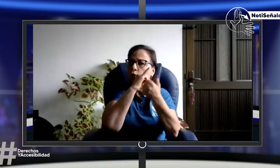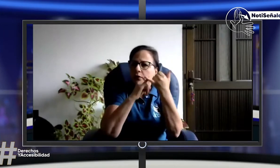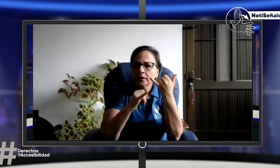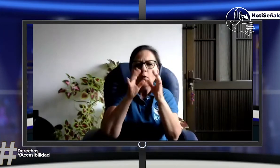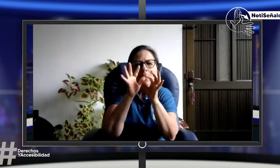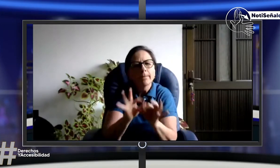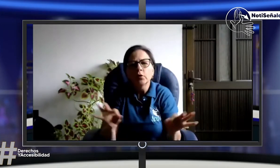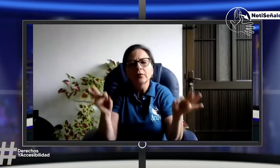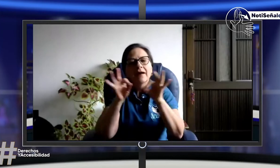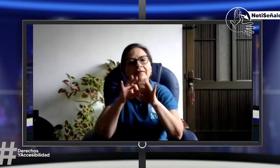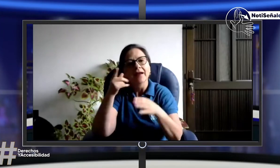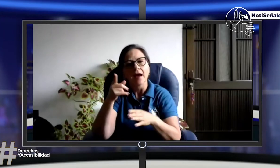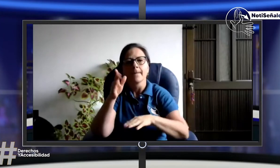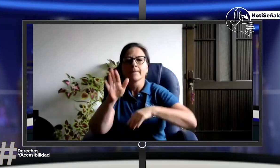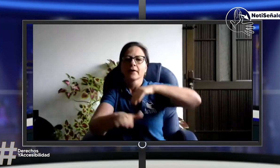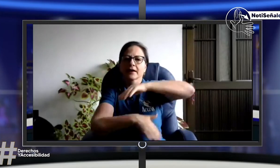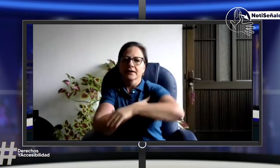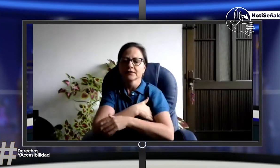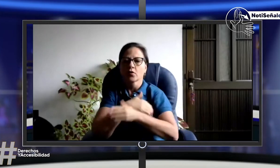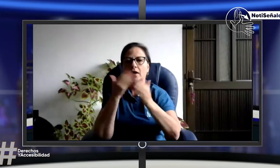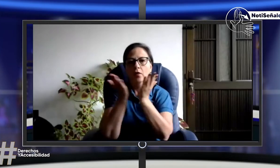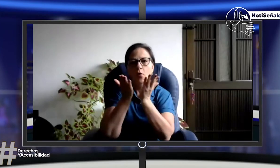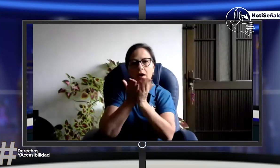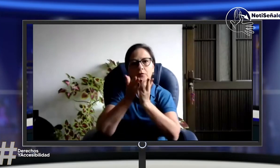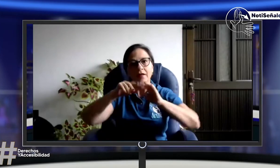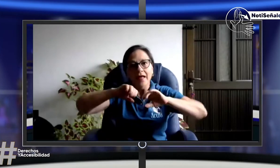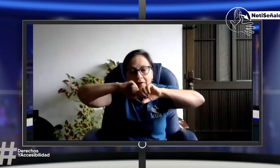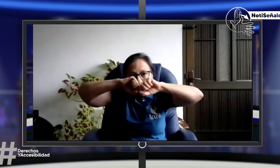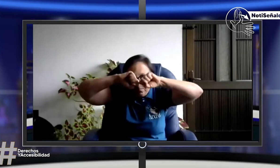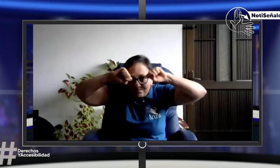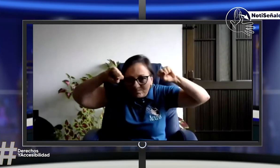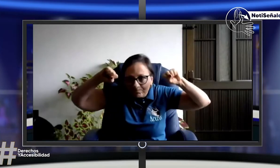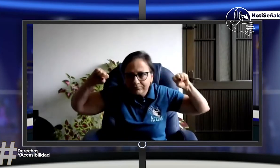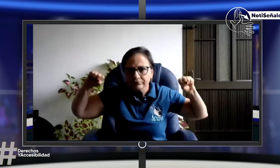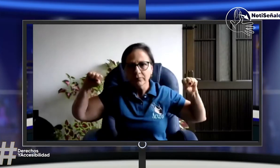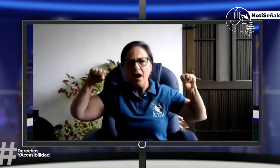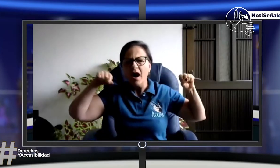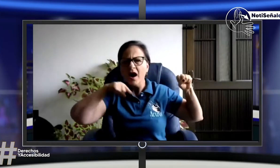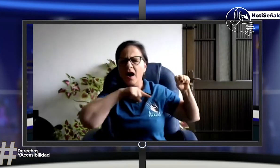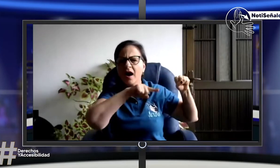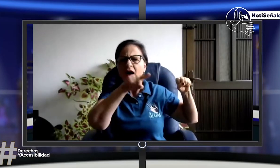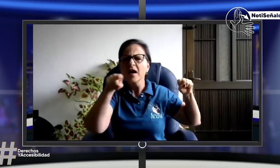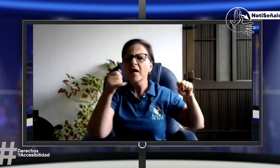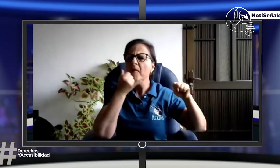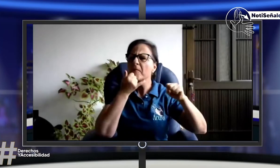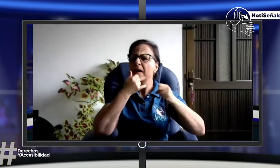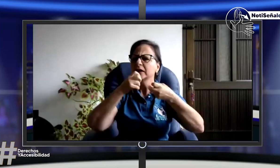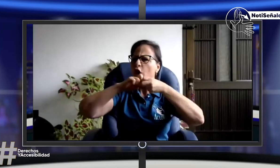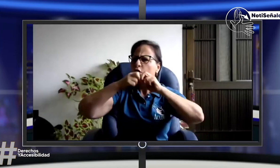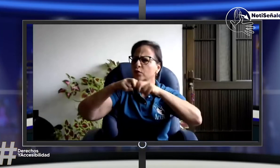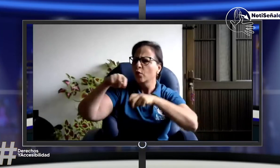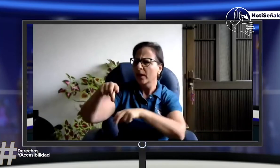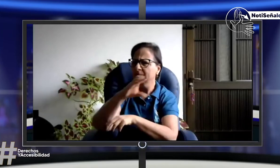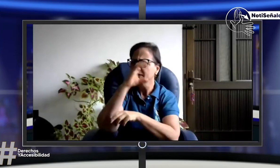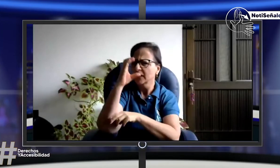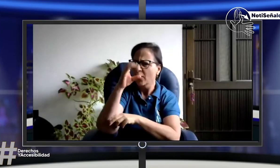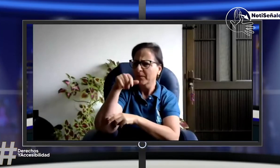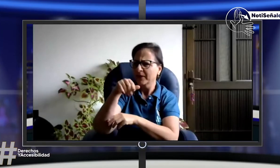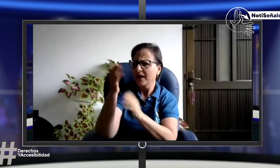nuestra historia, ¿sí? Y reconocer que debemos acercarnos un poco más a estos instrumentos. Otro punto que debo reconocer